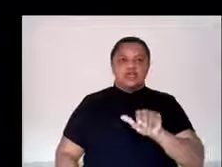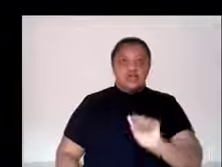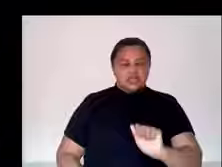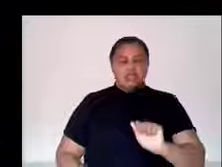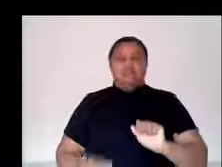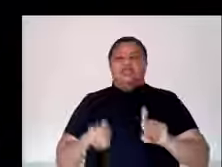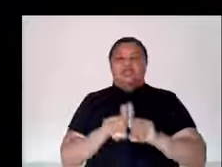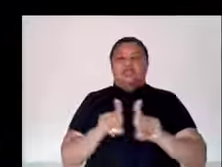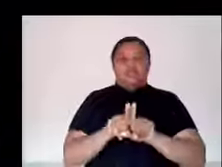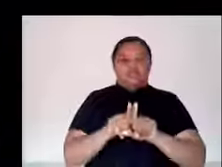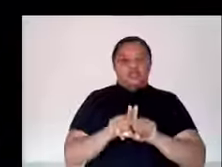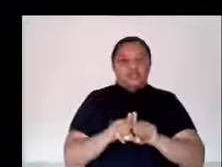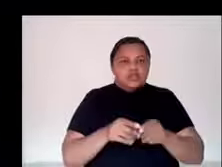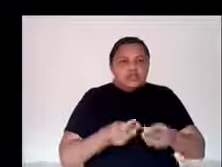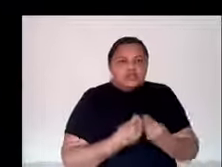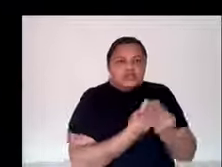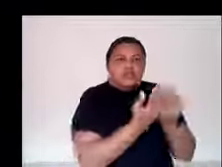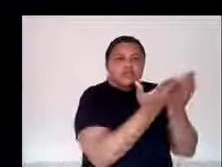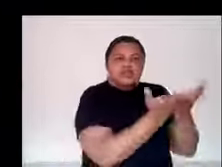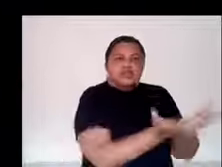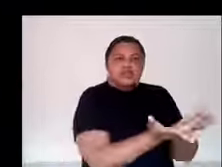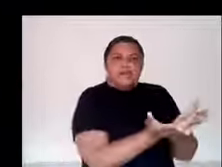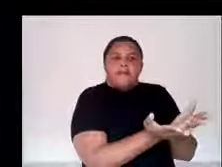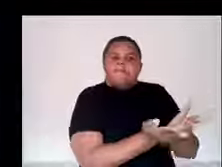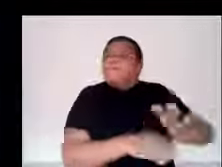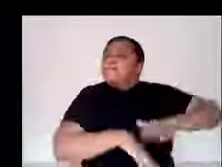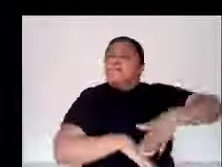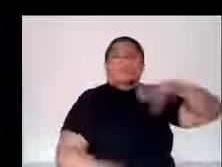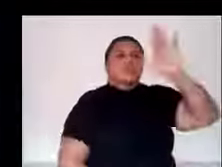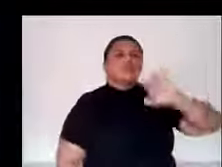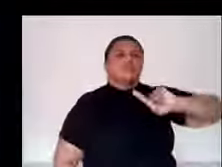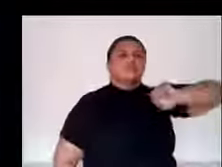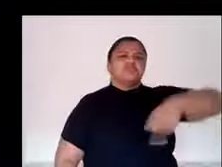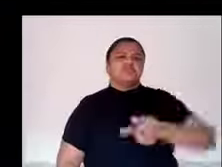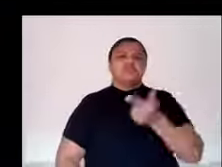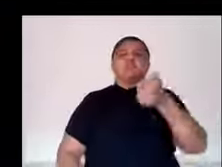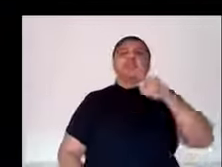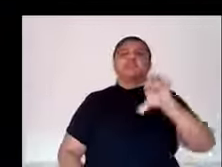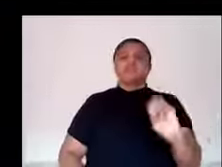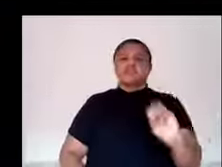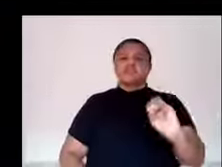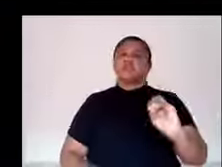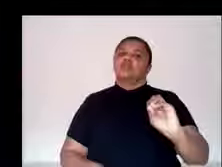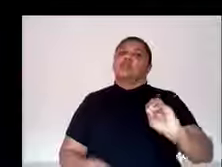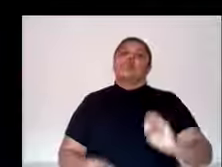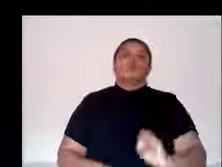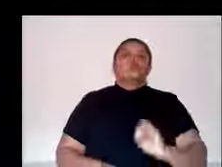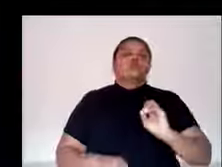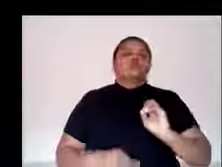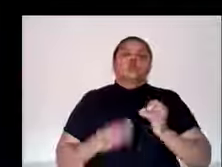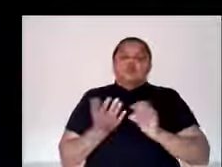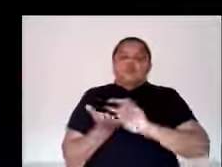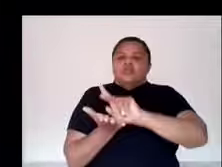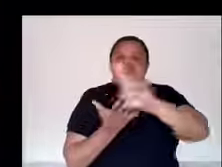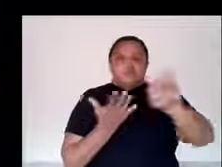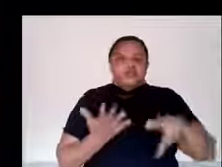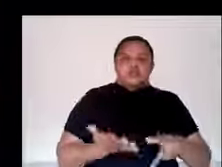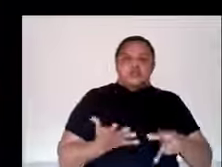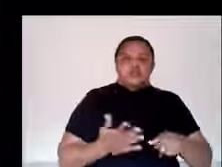cidade de São Luís como no interior do estado. Além disso, eles estão trabalhando com um projeto mais ousado,